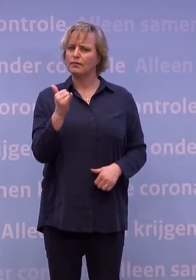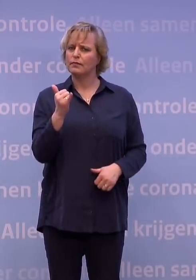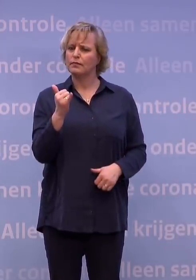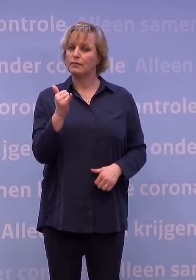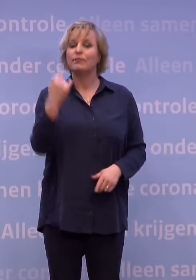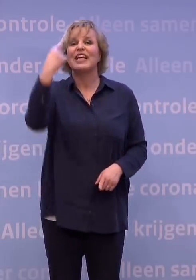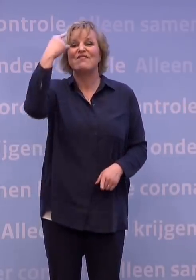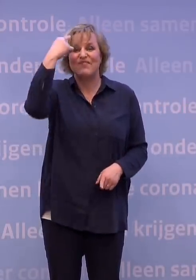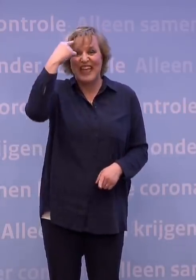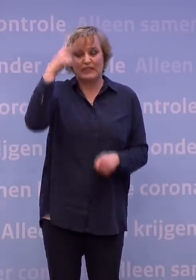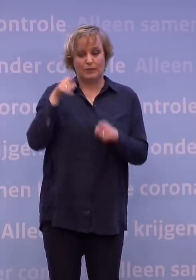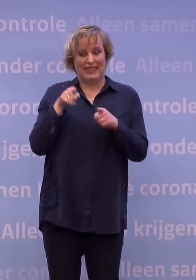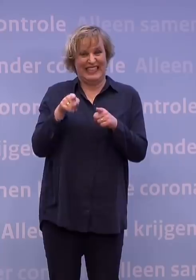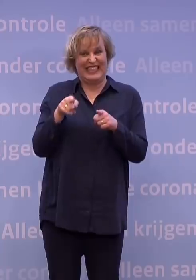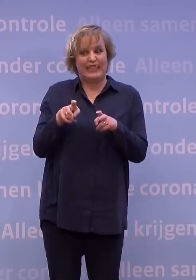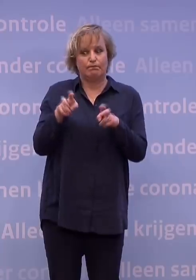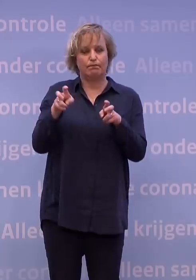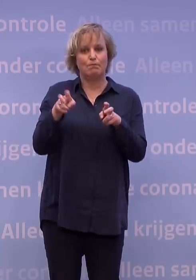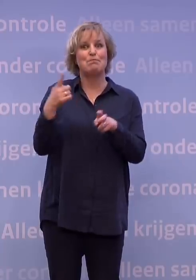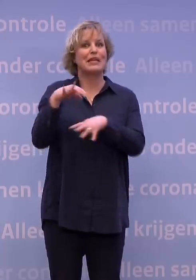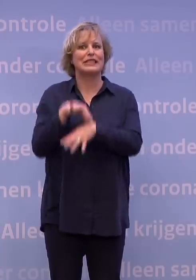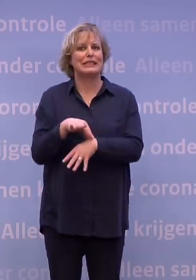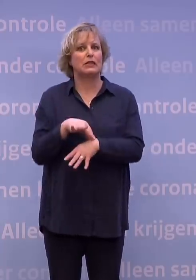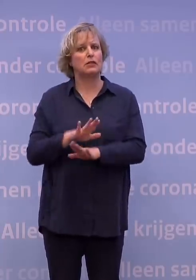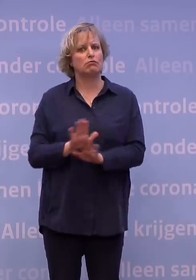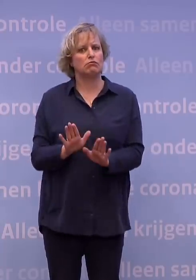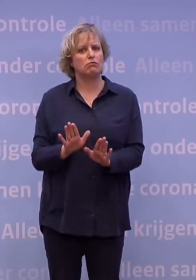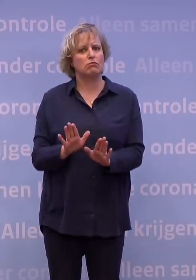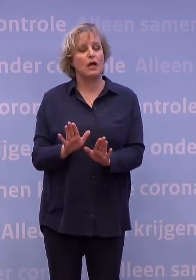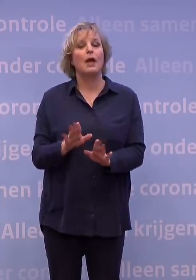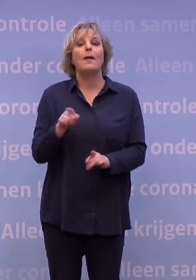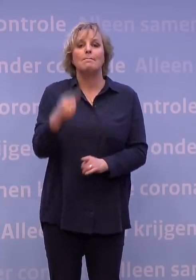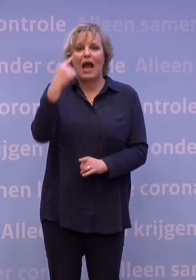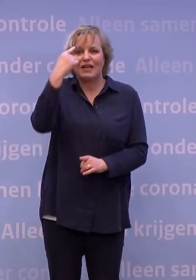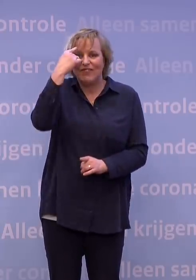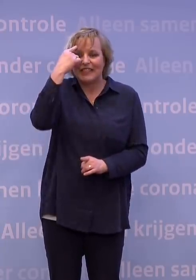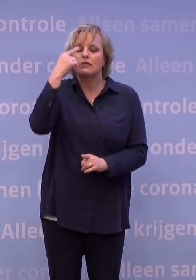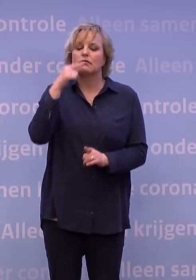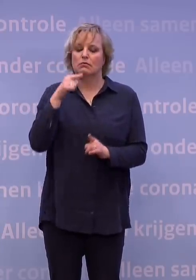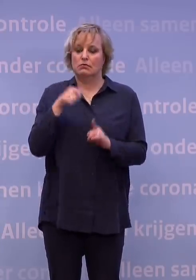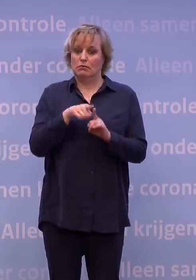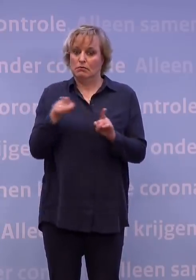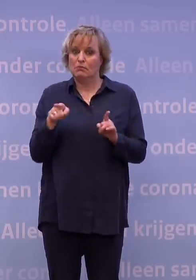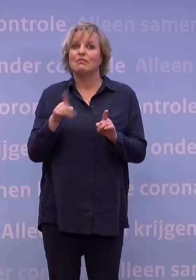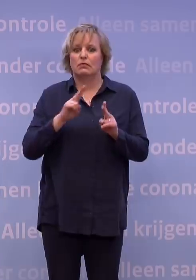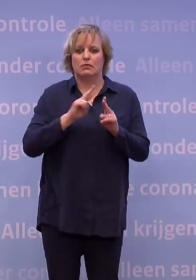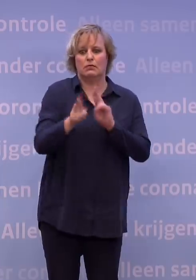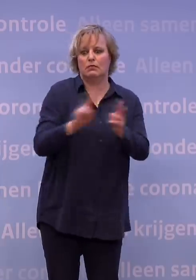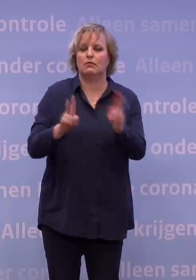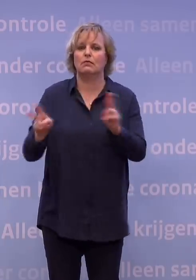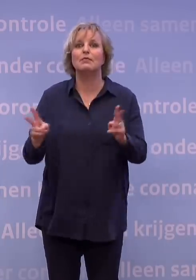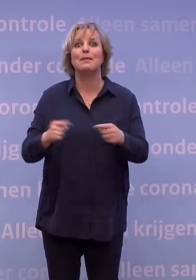dat we van de Britse variant niet zieker worden, we weten ook dat er wel veel meer mensen ziek van gaan worden.